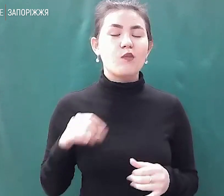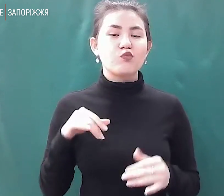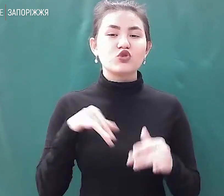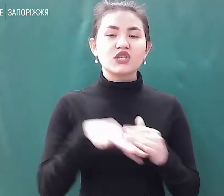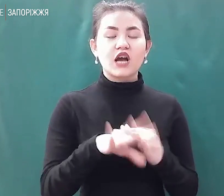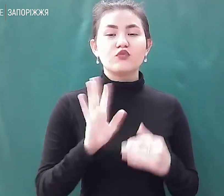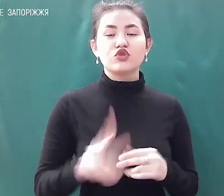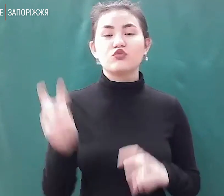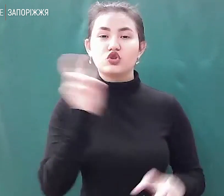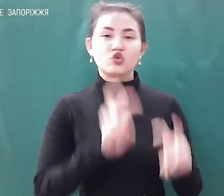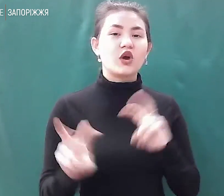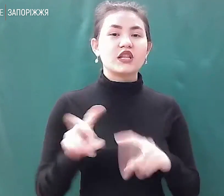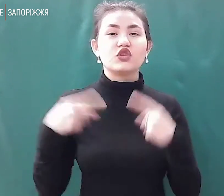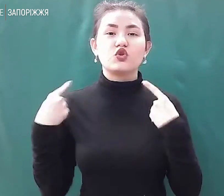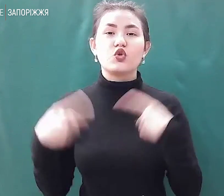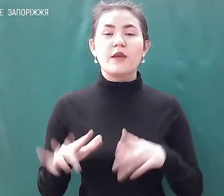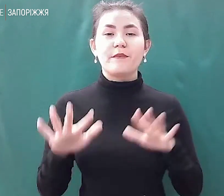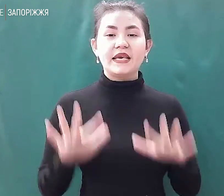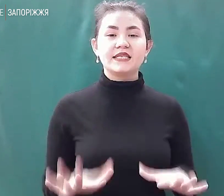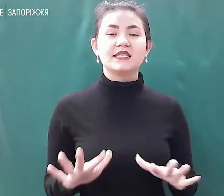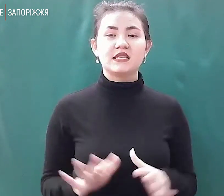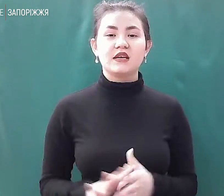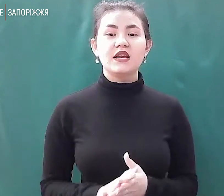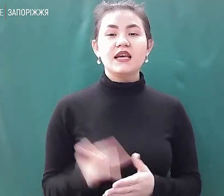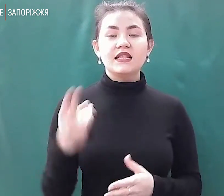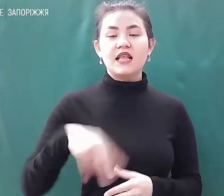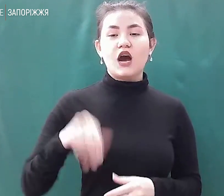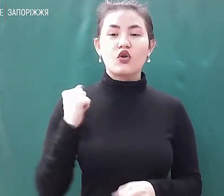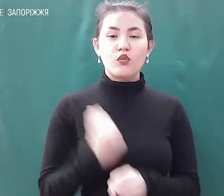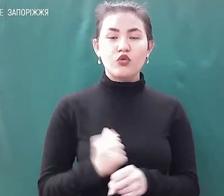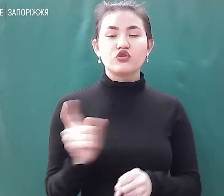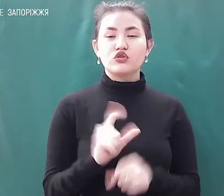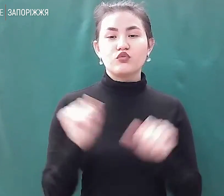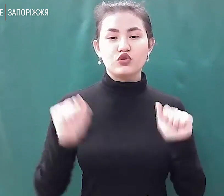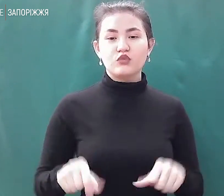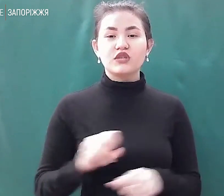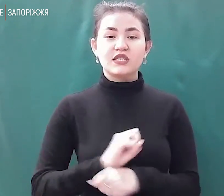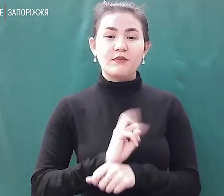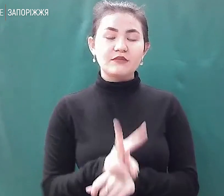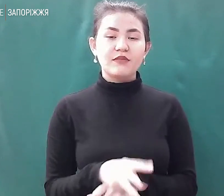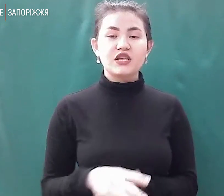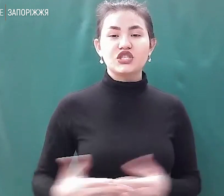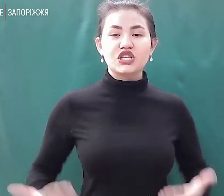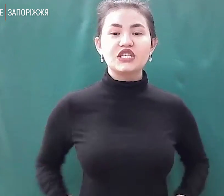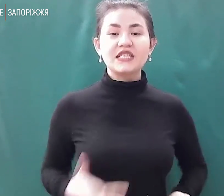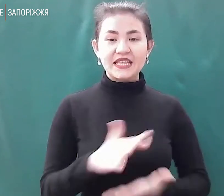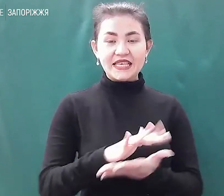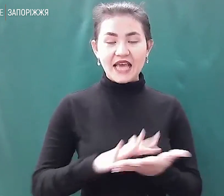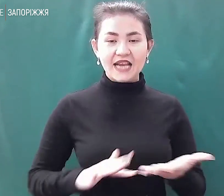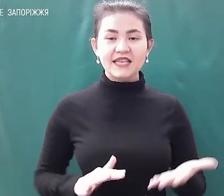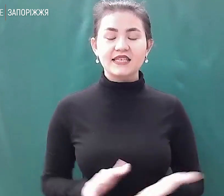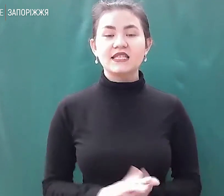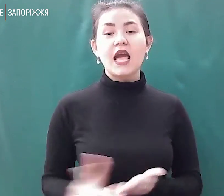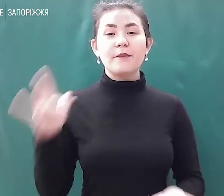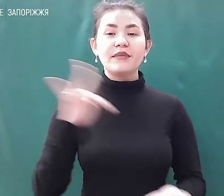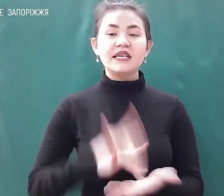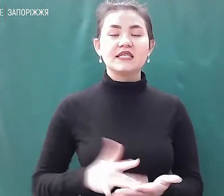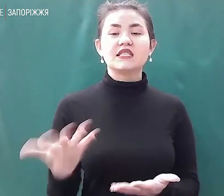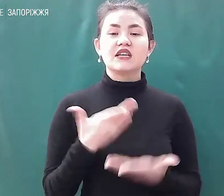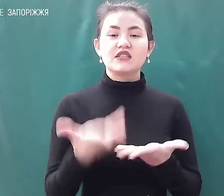альтернативне місце для роботи, для того, щоб можна було забезпечити життєдіяльність міста, наскільки в цих умовах окупації це